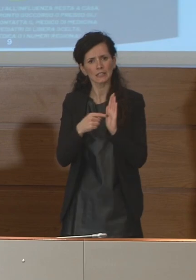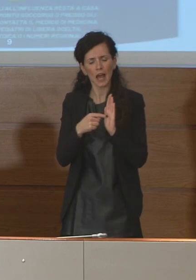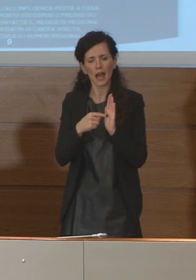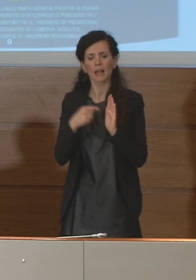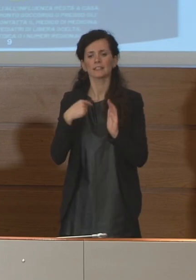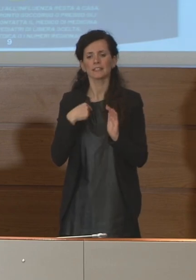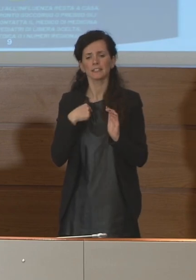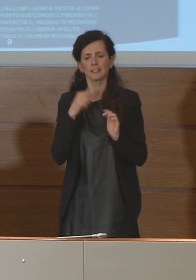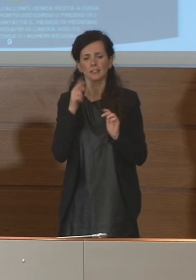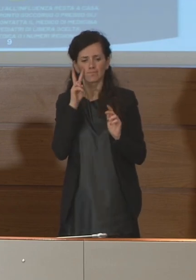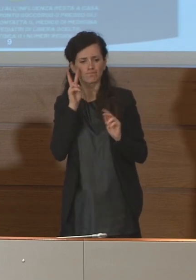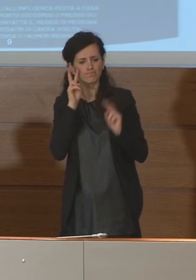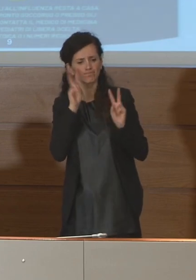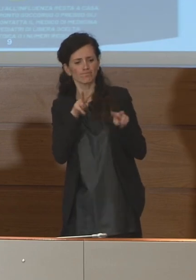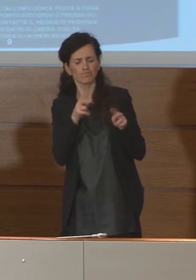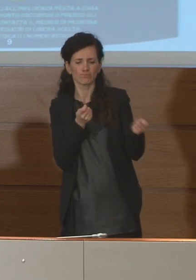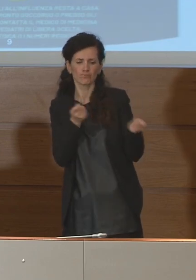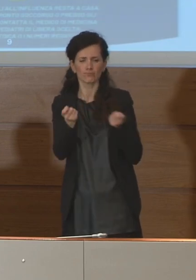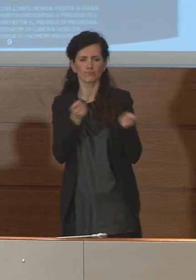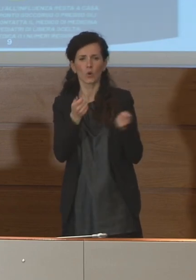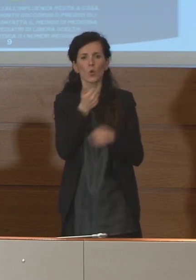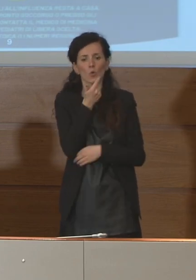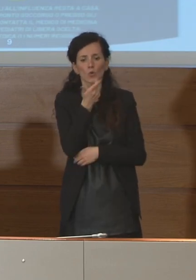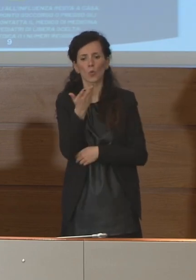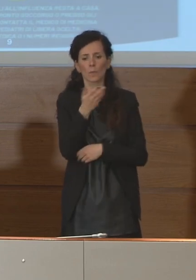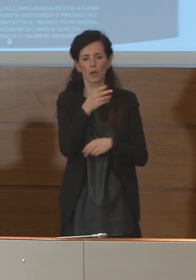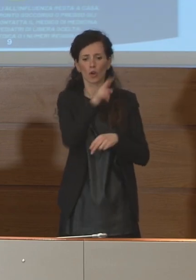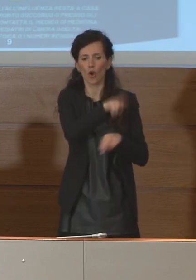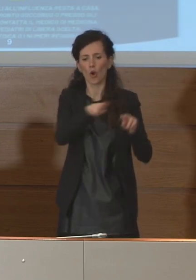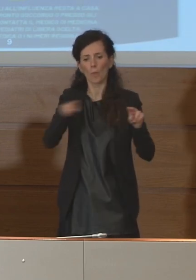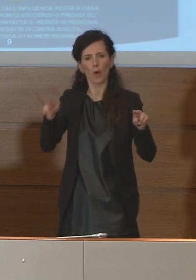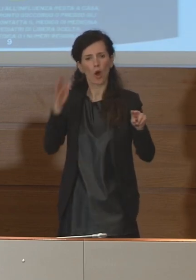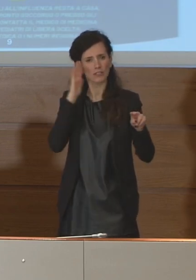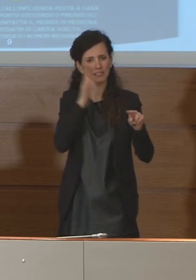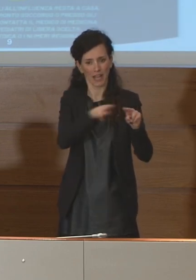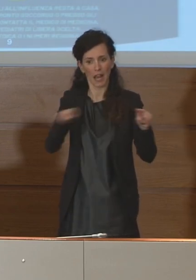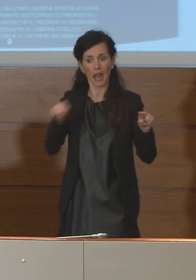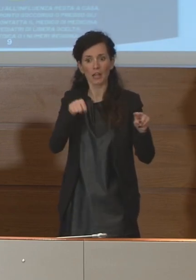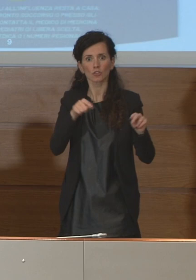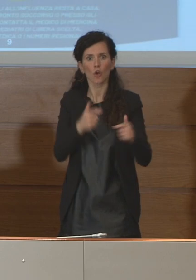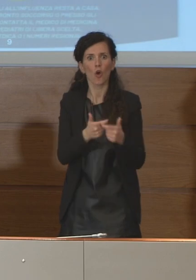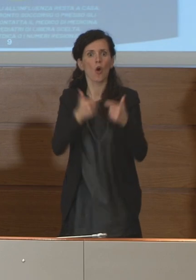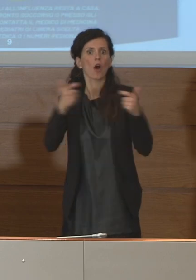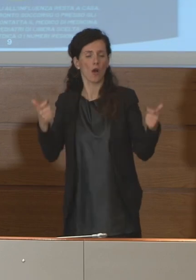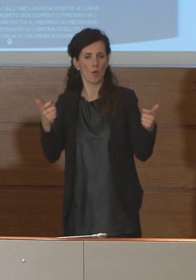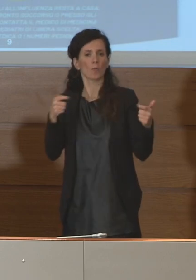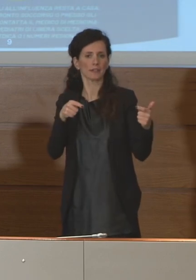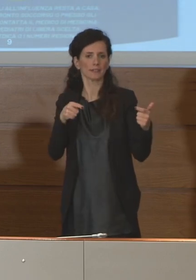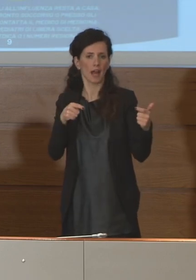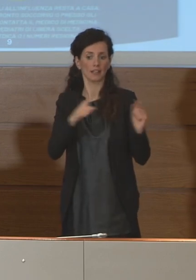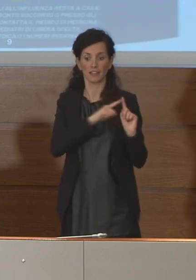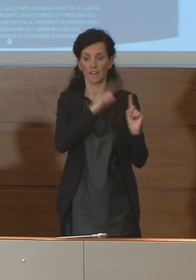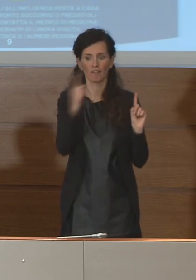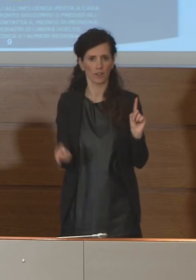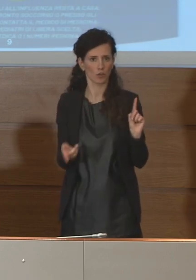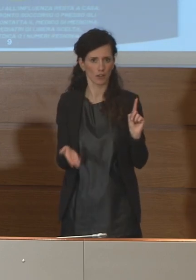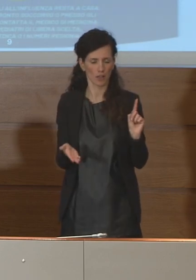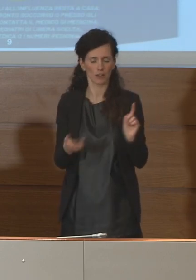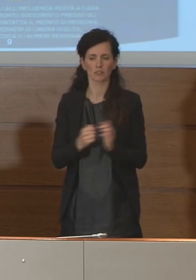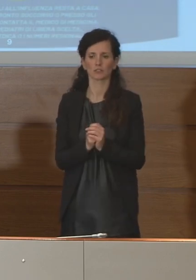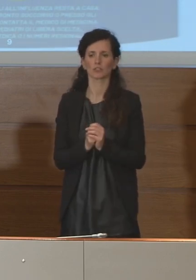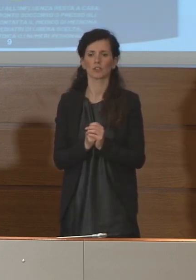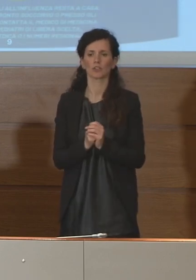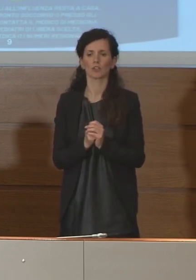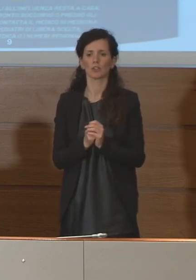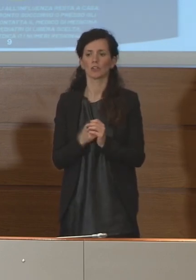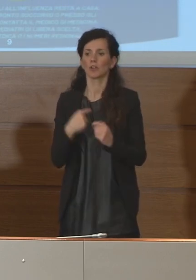monitorando il numero dei posti che si sono ampliati. Io dico queste